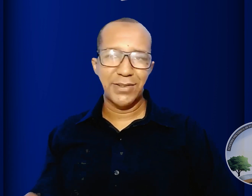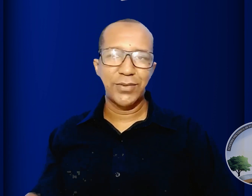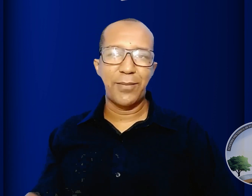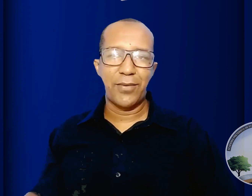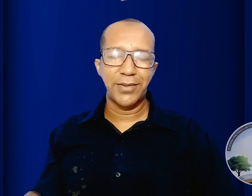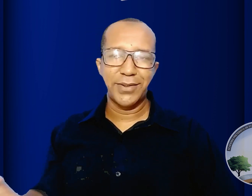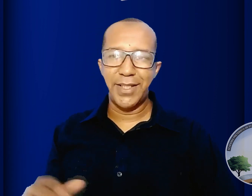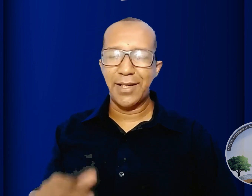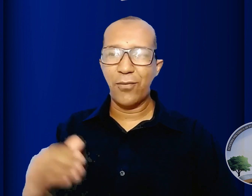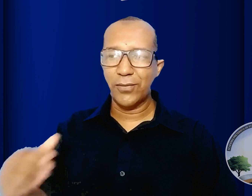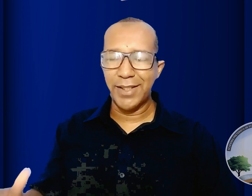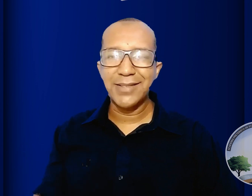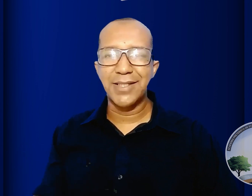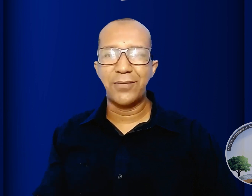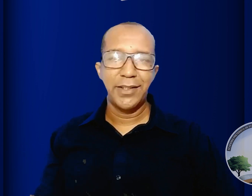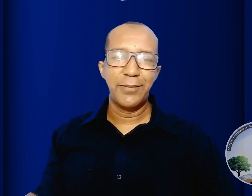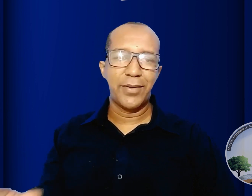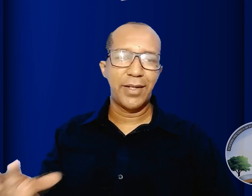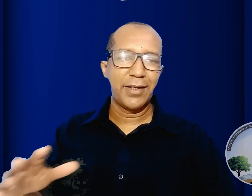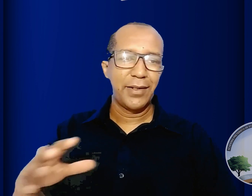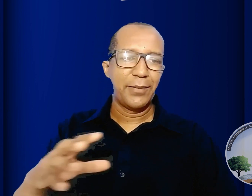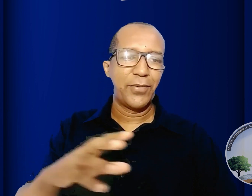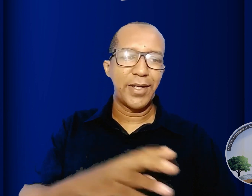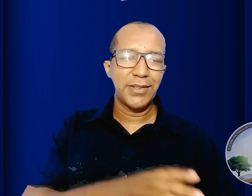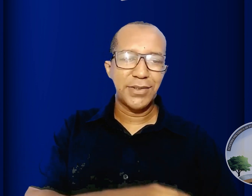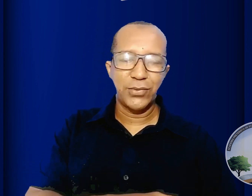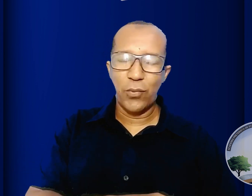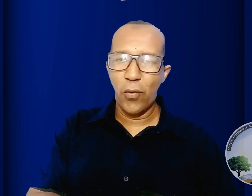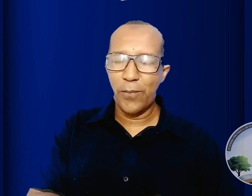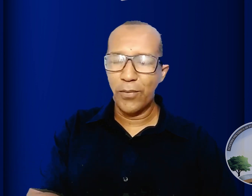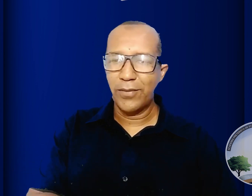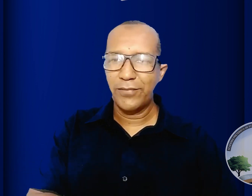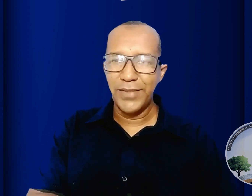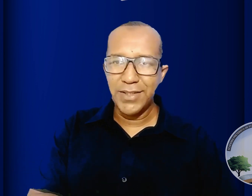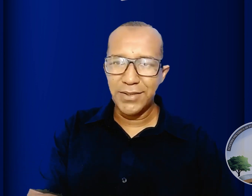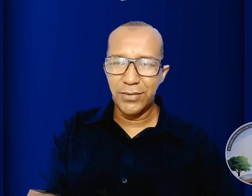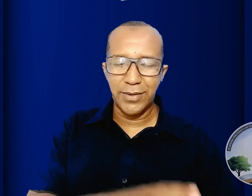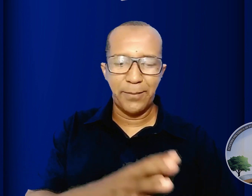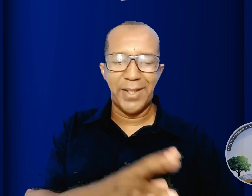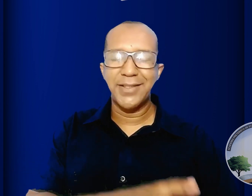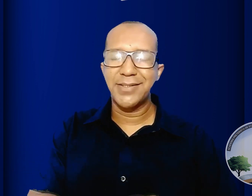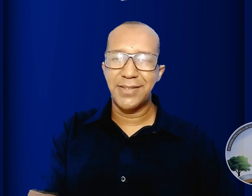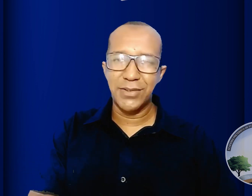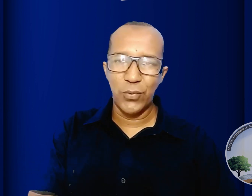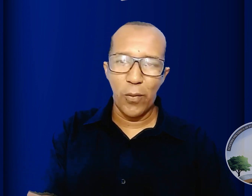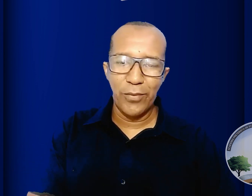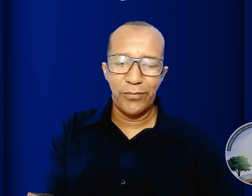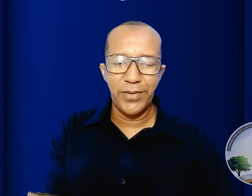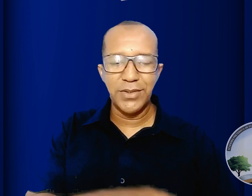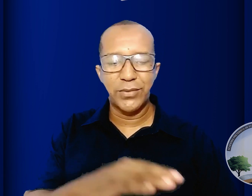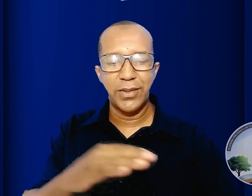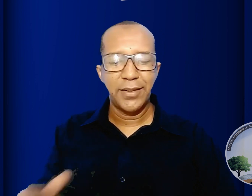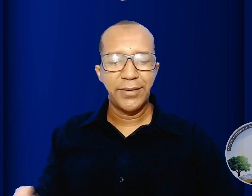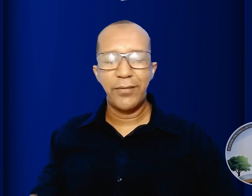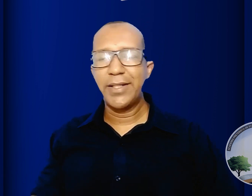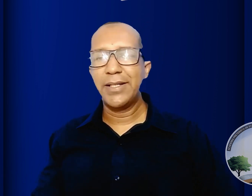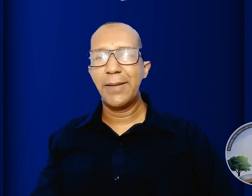a segunda morte que era a condenação embora morresse num corpo físico padecesse num corpo físico não iria